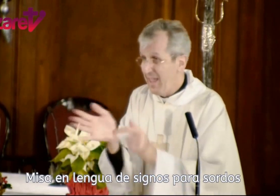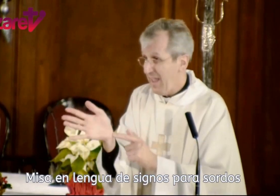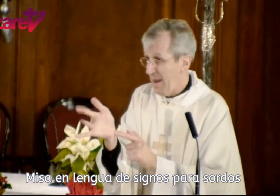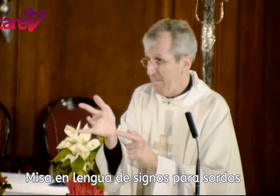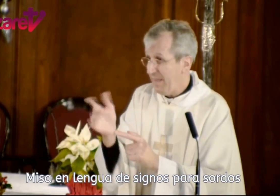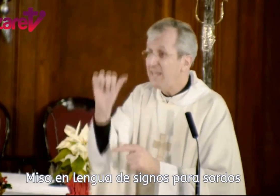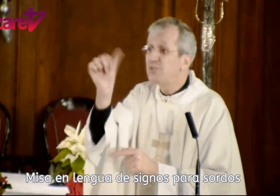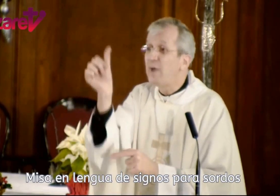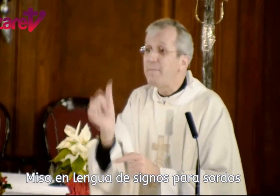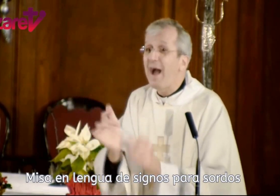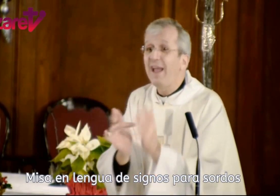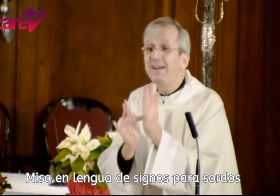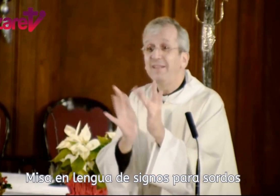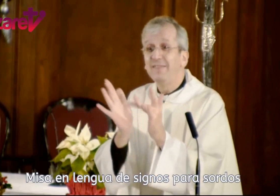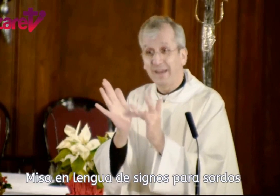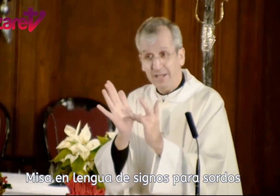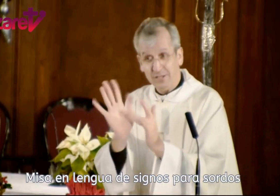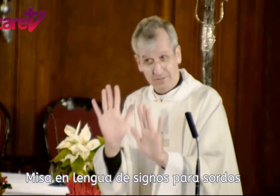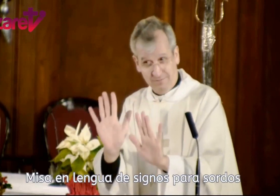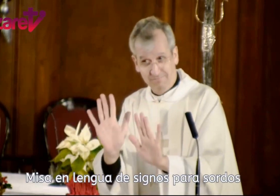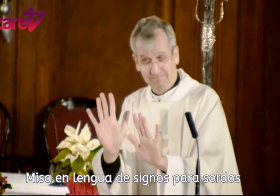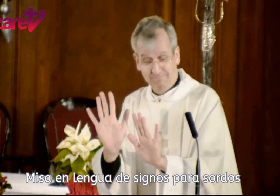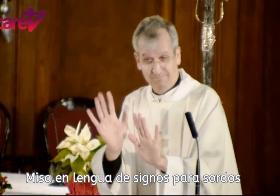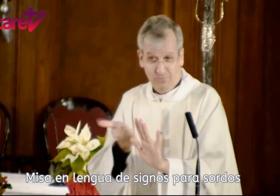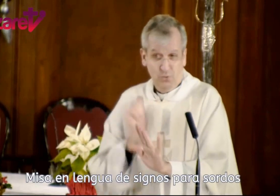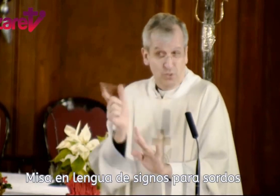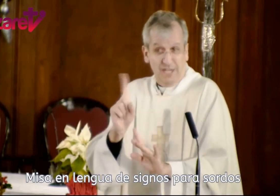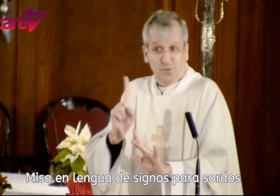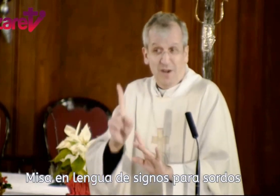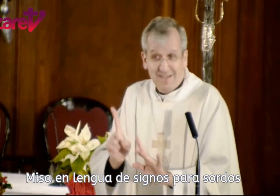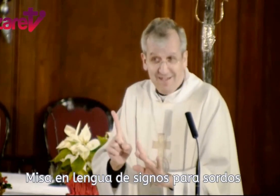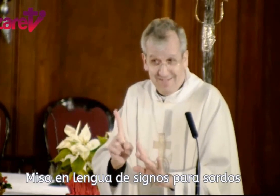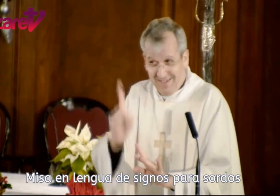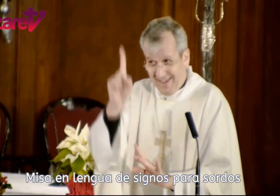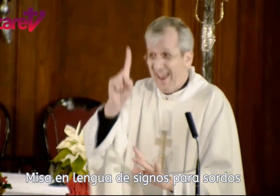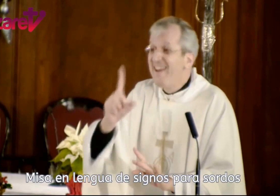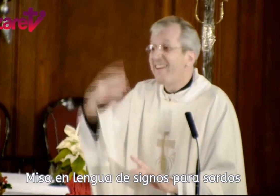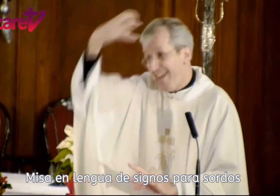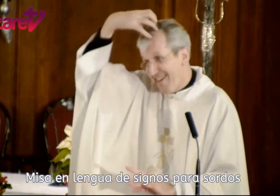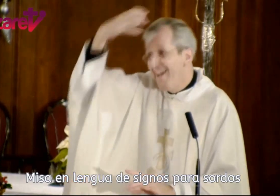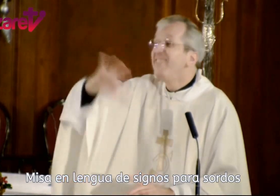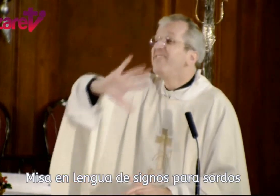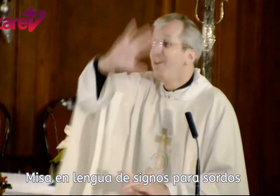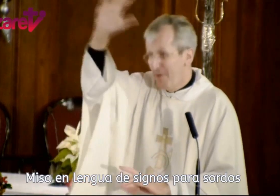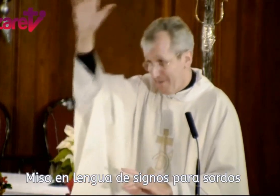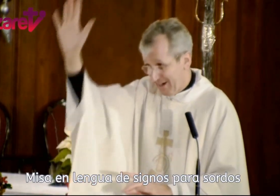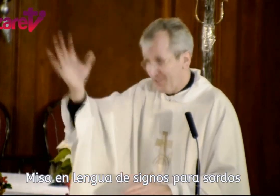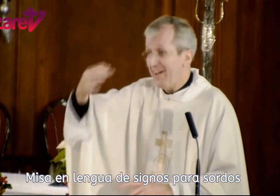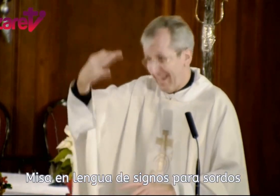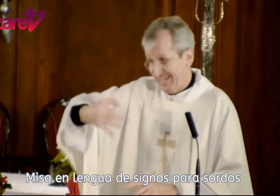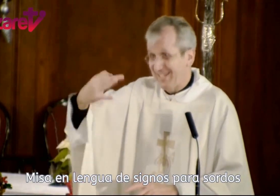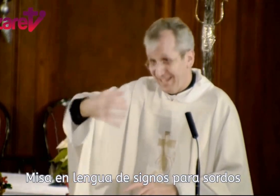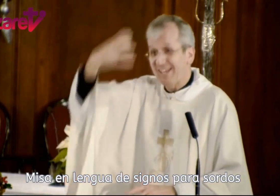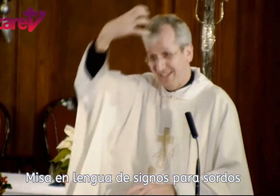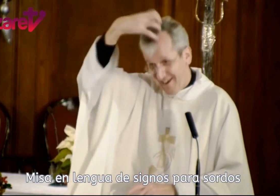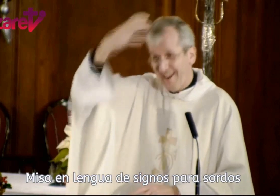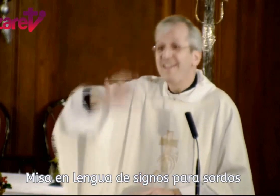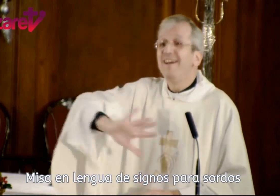el pez es una imagen de Cristo, no es casualidad, el rey del universo, este sí que es rey